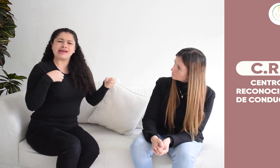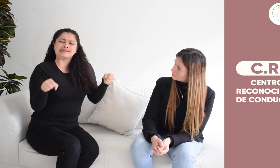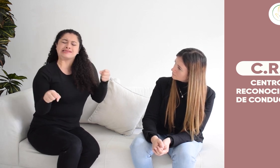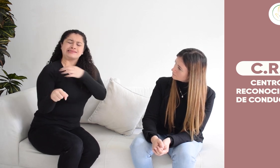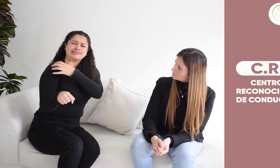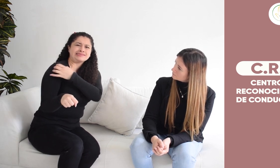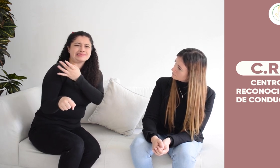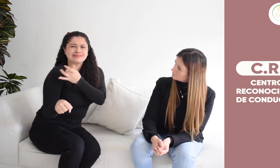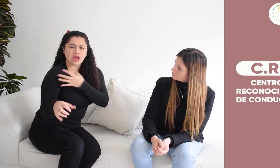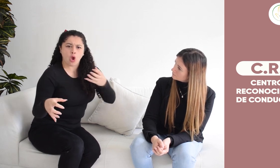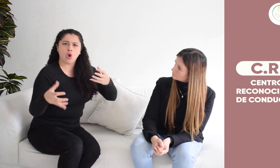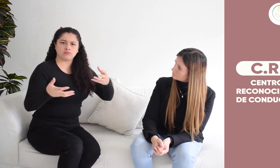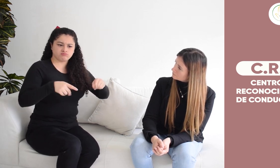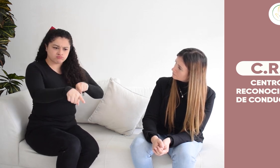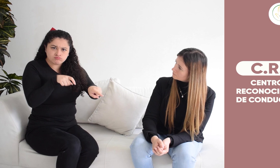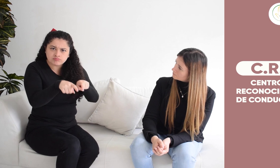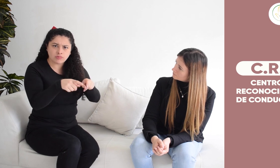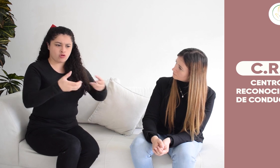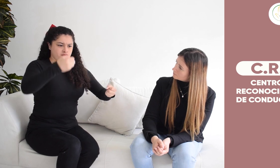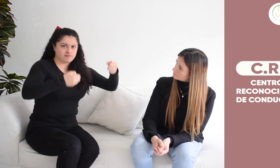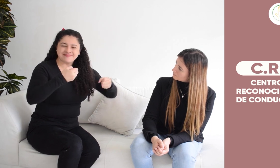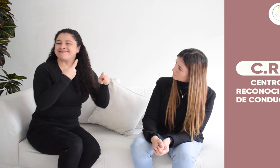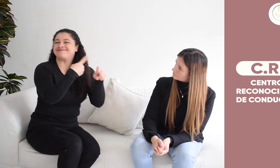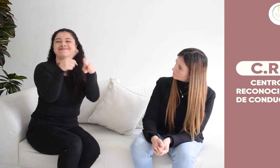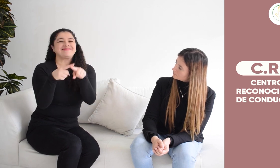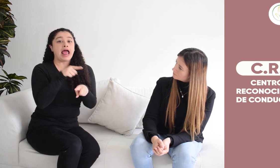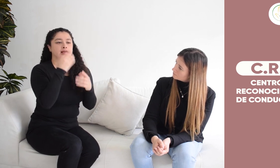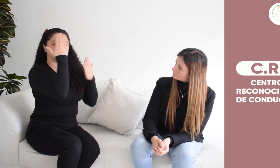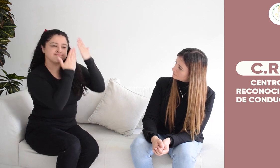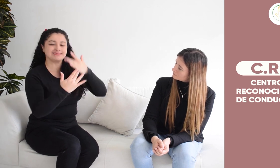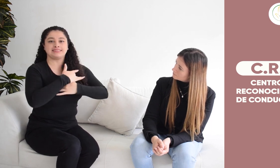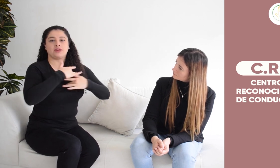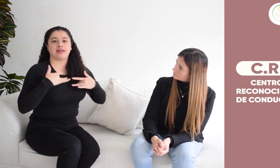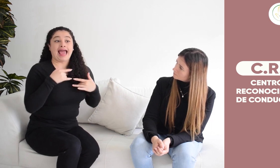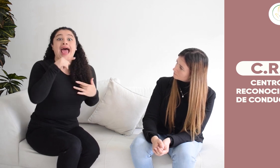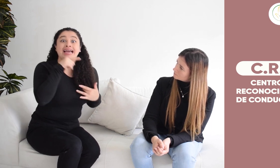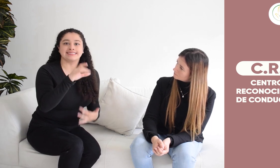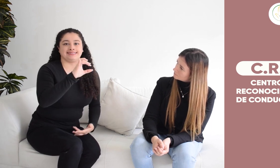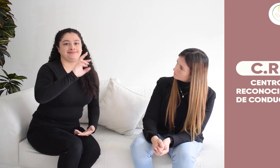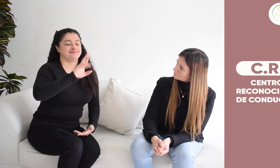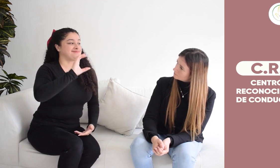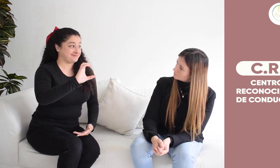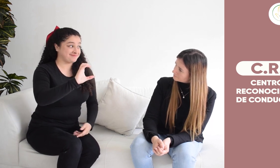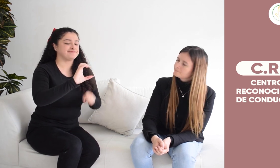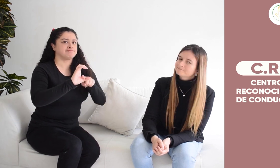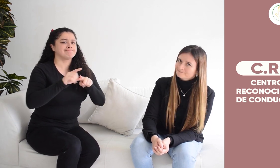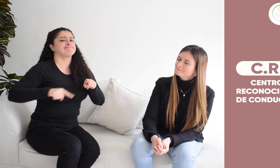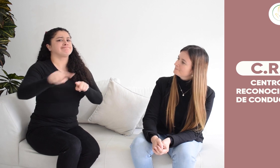de la persona. La situación que expuso a Sorrisa promovió una